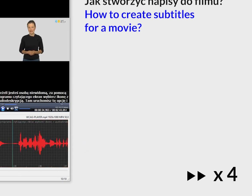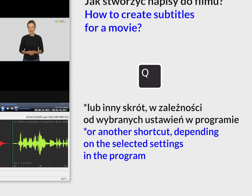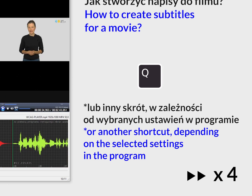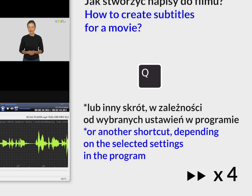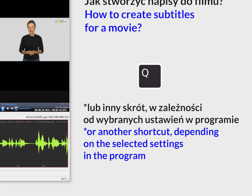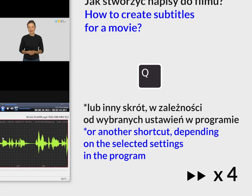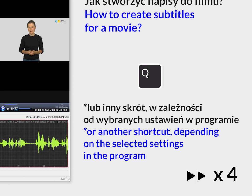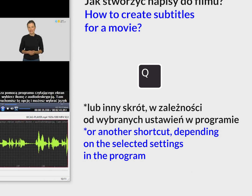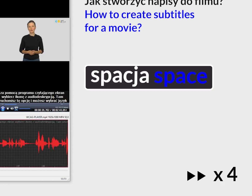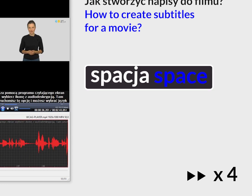Dzięki za